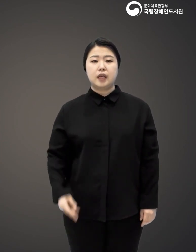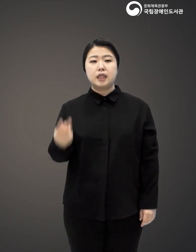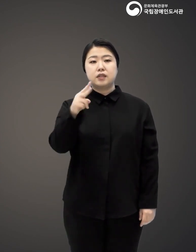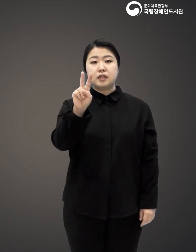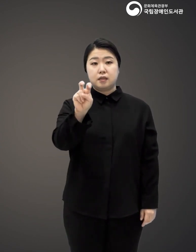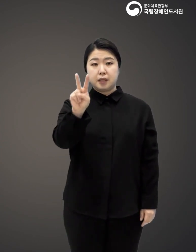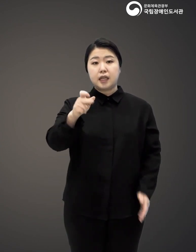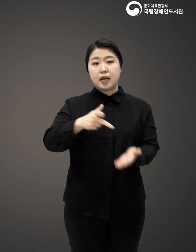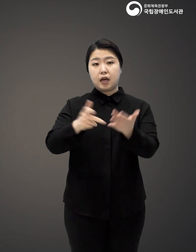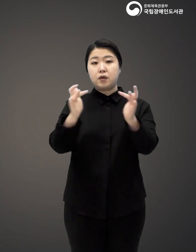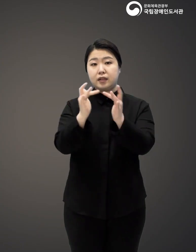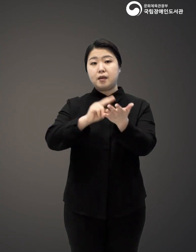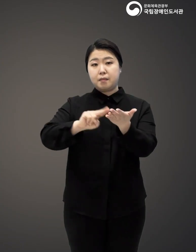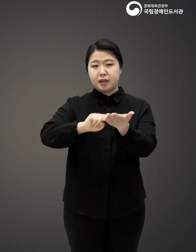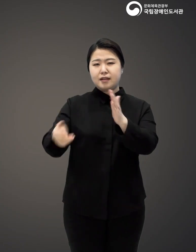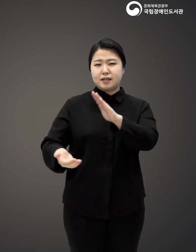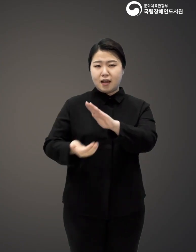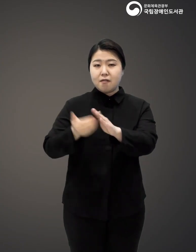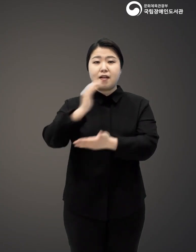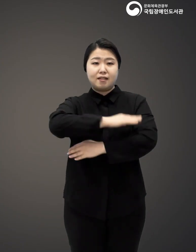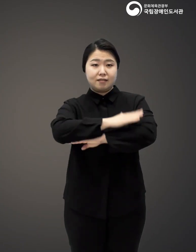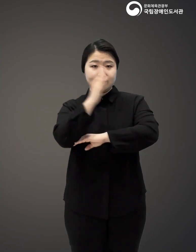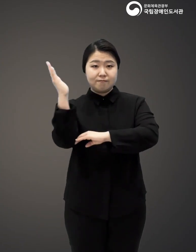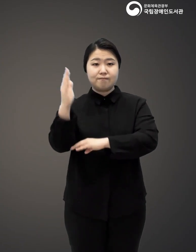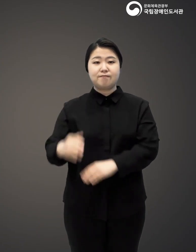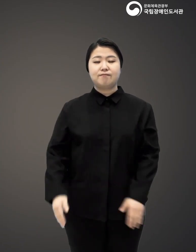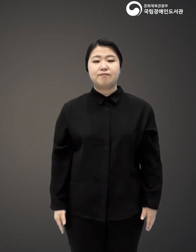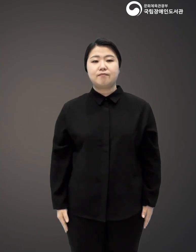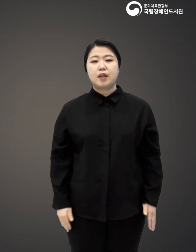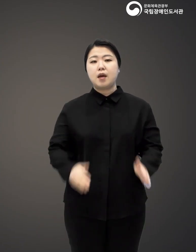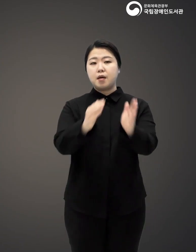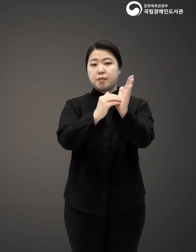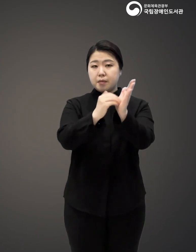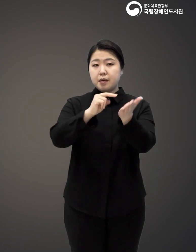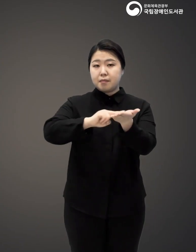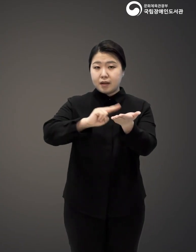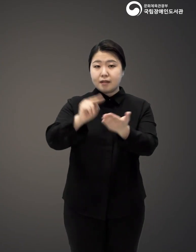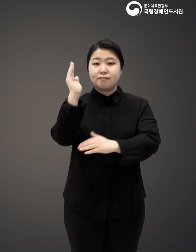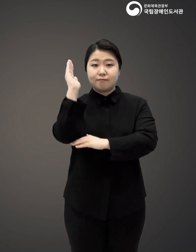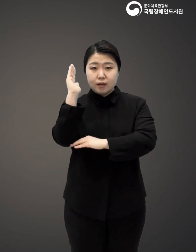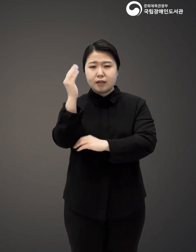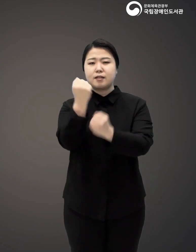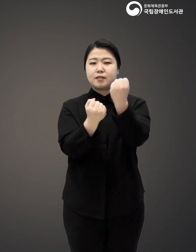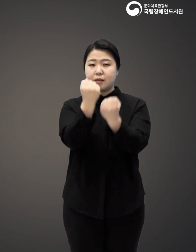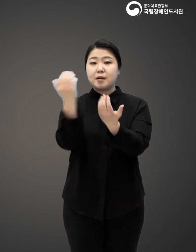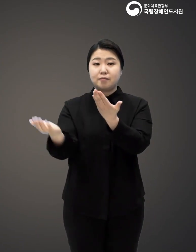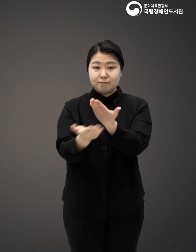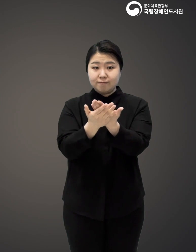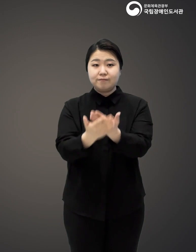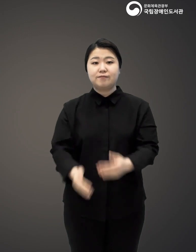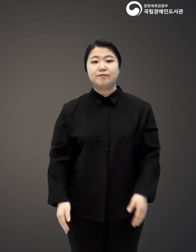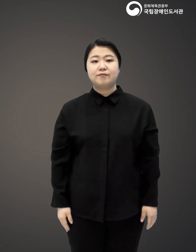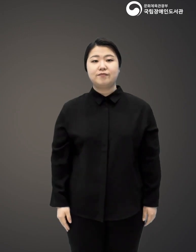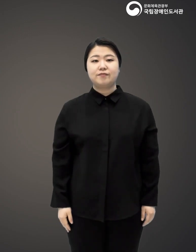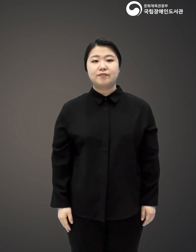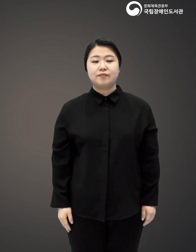2022 카카오 웹툰 최고의 화제작 비하인드 컵과 스토리, 해제와 부록까지